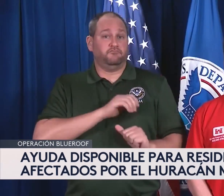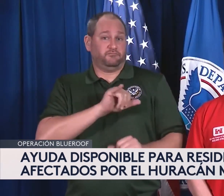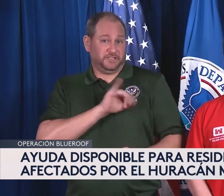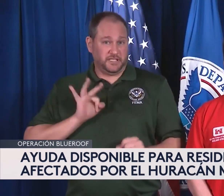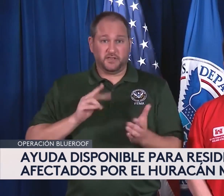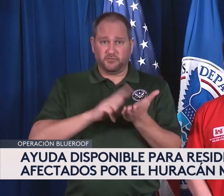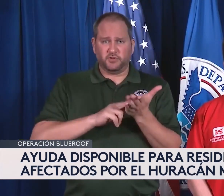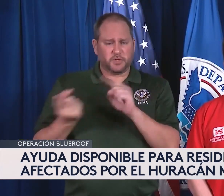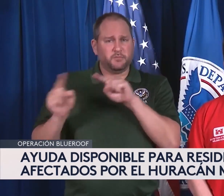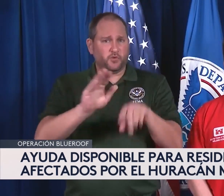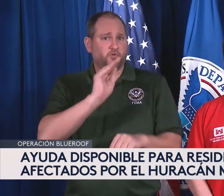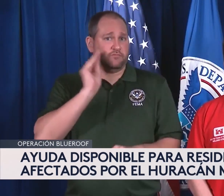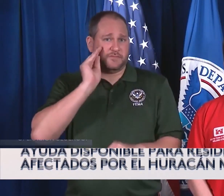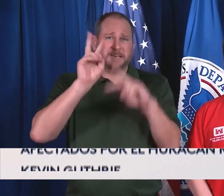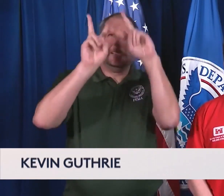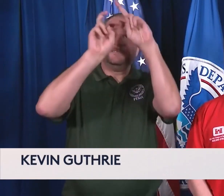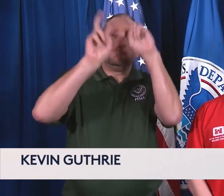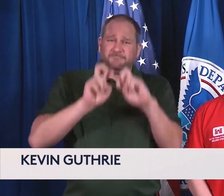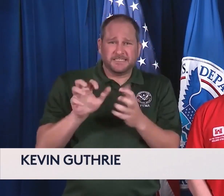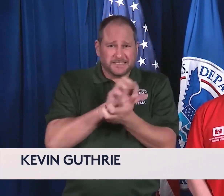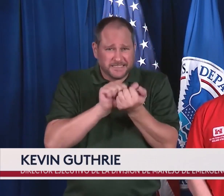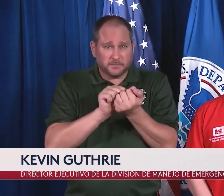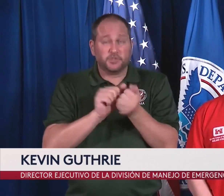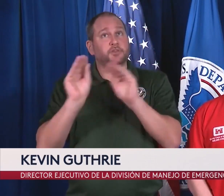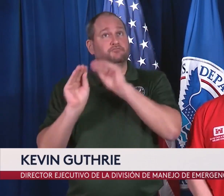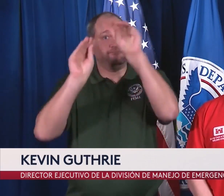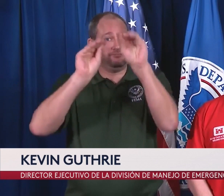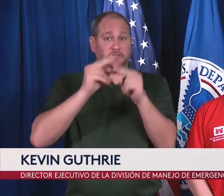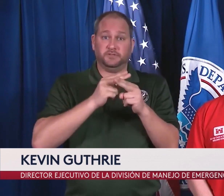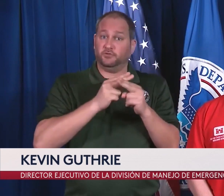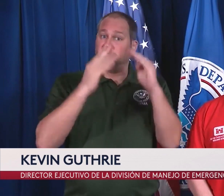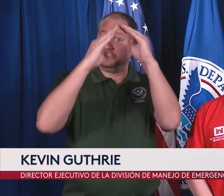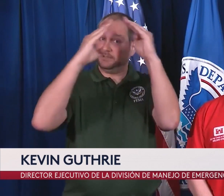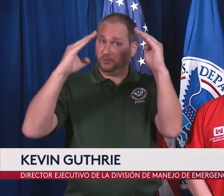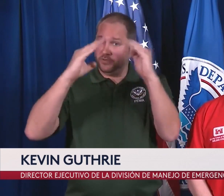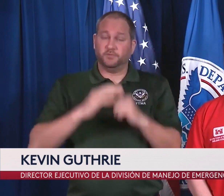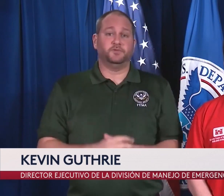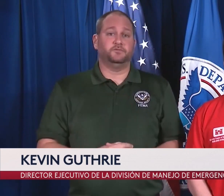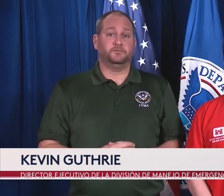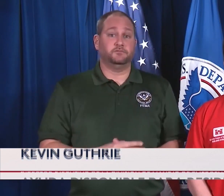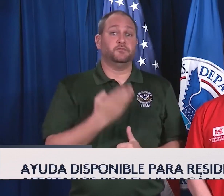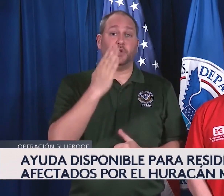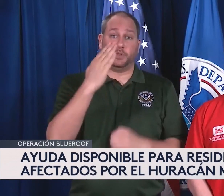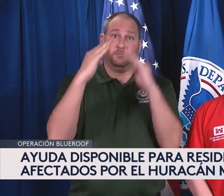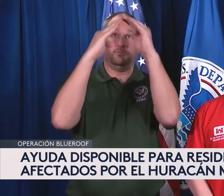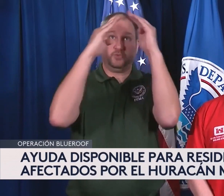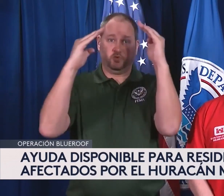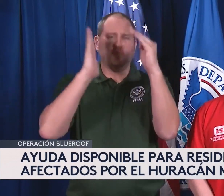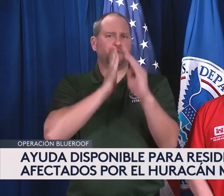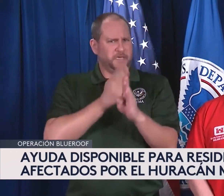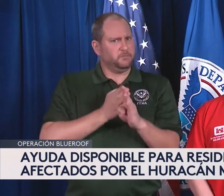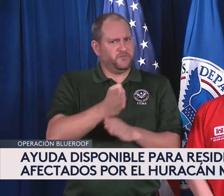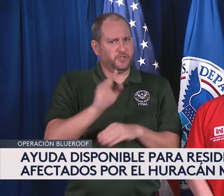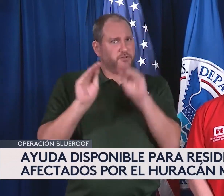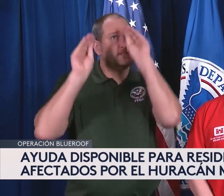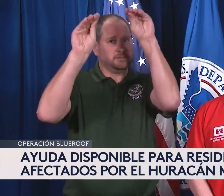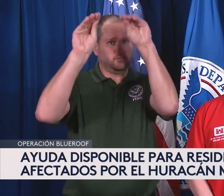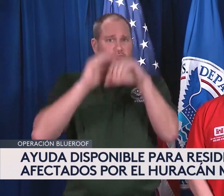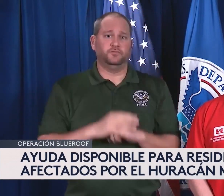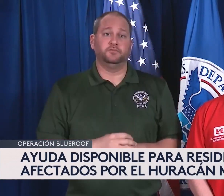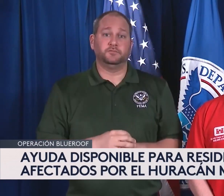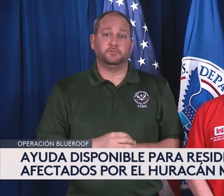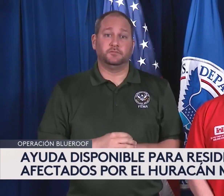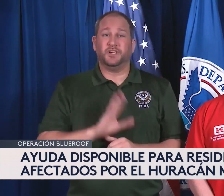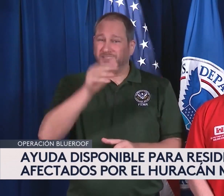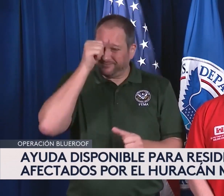El personal del Ejército irá hasta su propiedad, evaluará los daños e instalará el techo azul. Pero recuerde que esta cubierta es temporal y solo